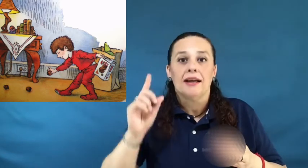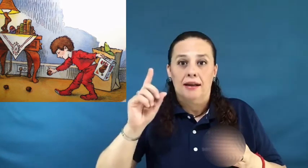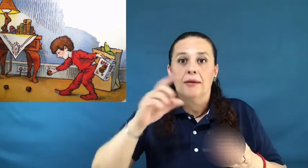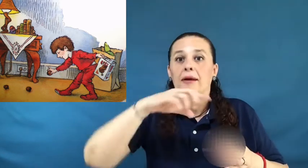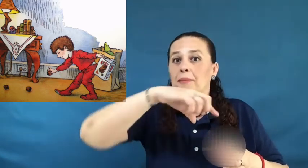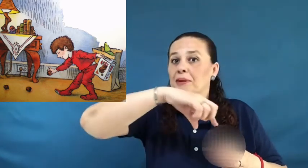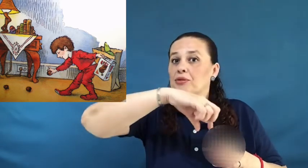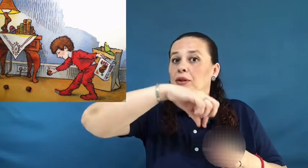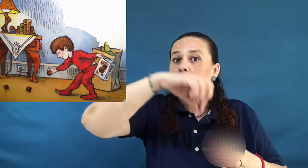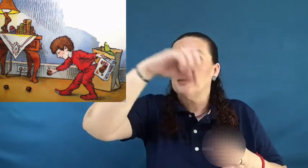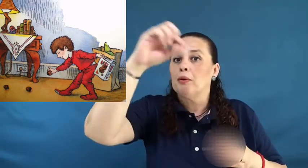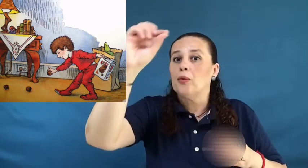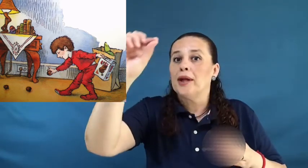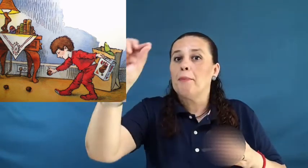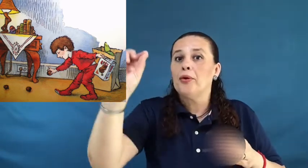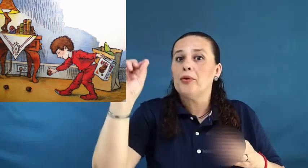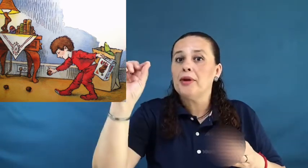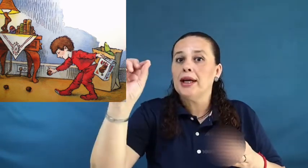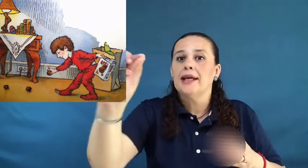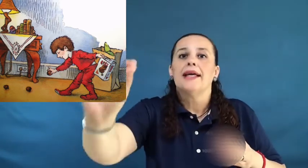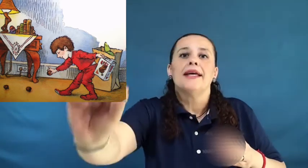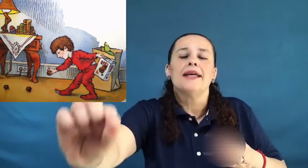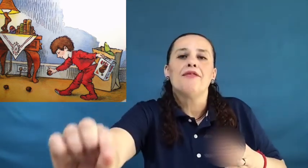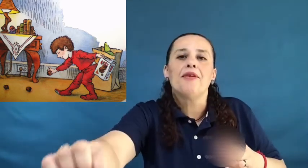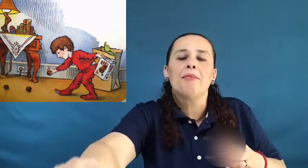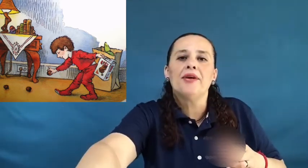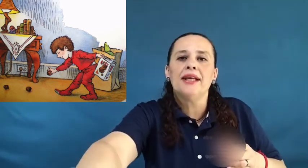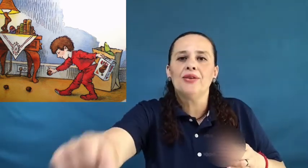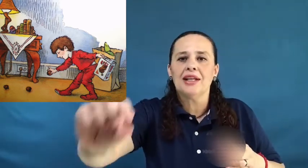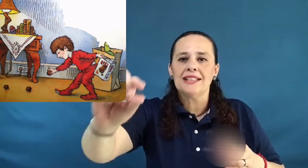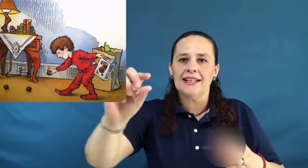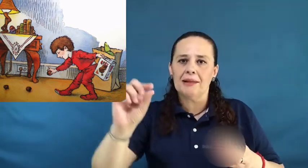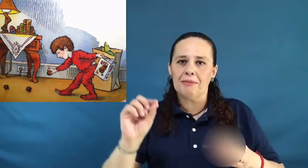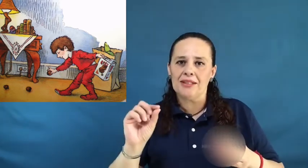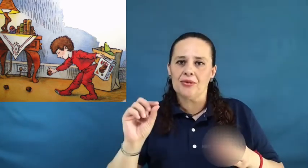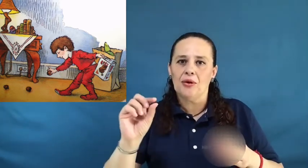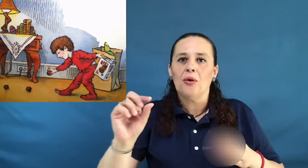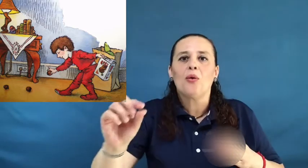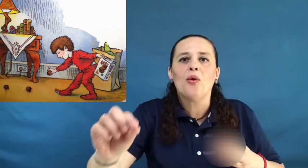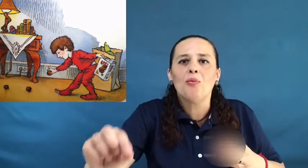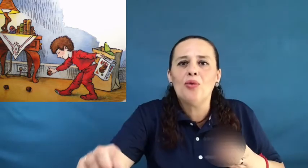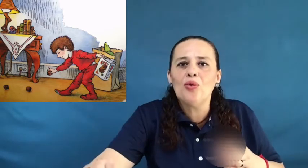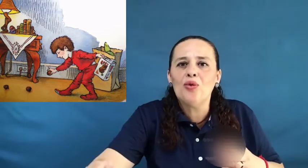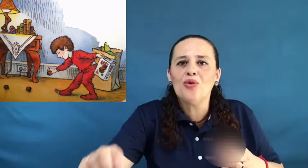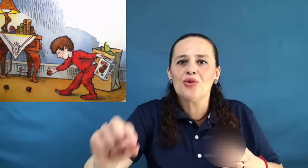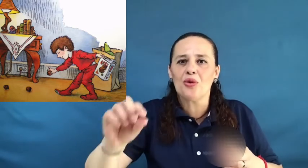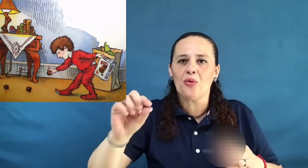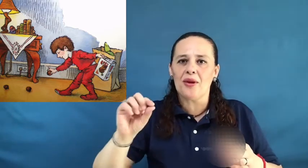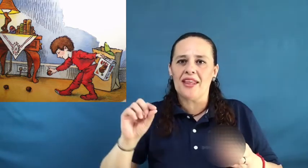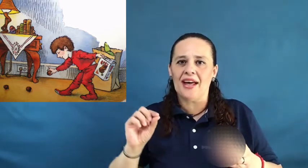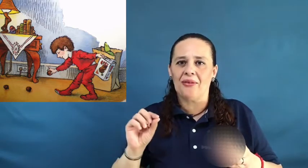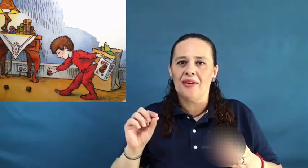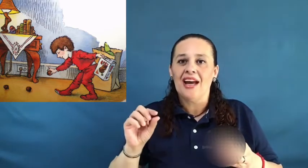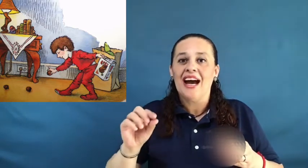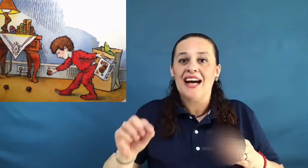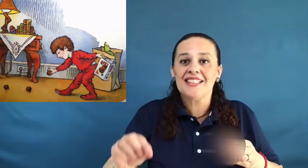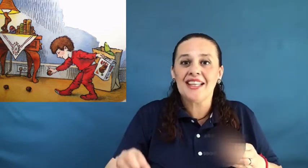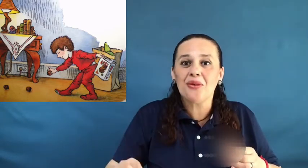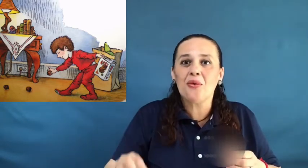Empezó a tomar una por una. Y fue poniéndolas en el piso, con mucho cuidado, haciendo un